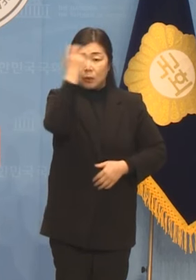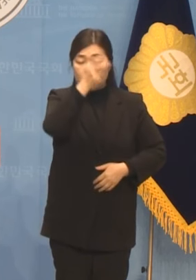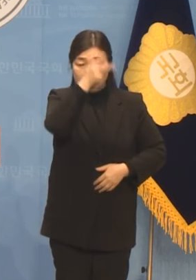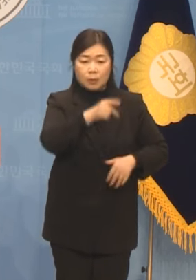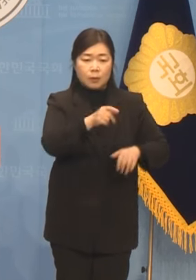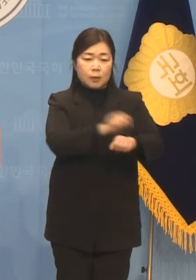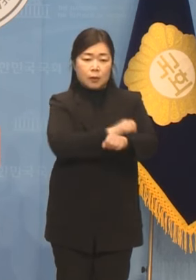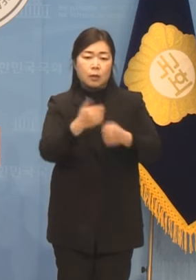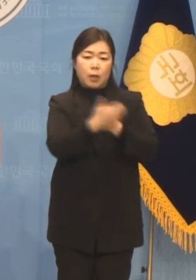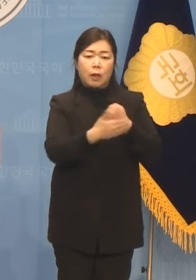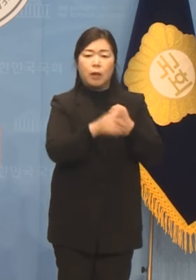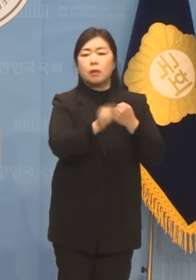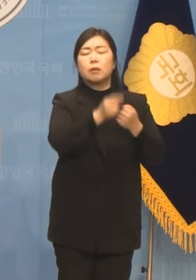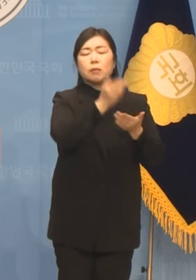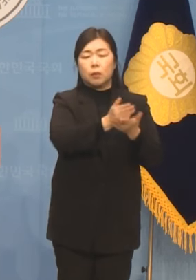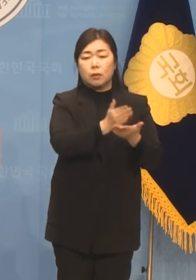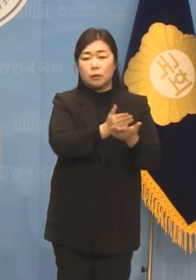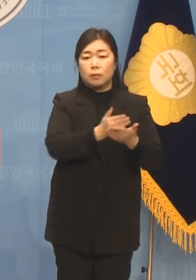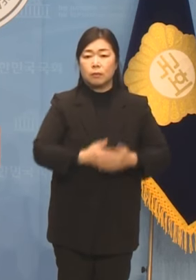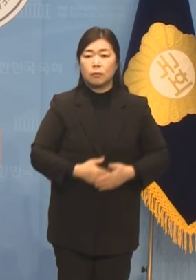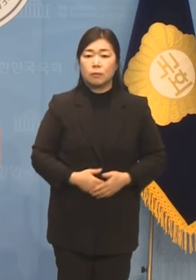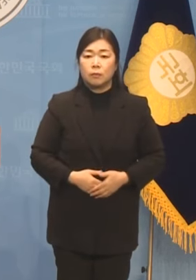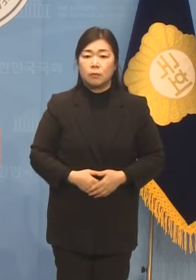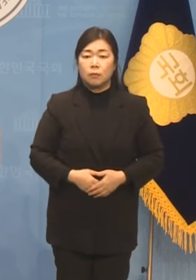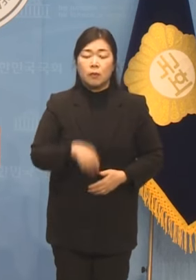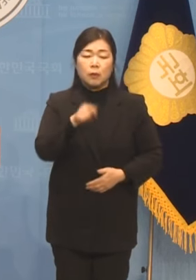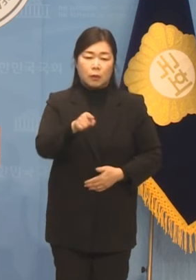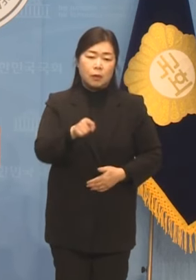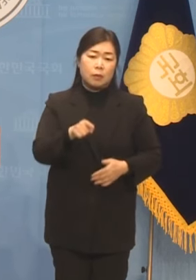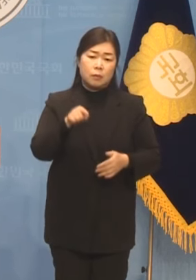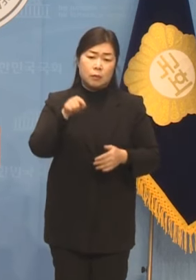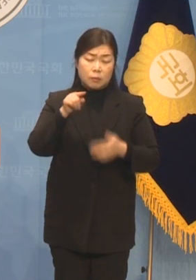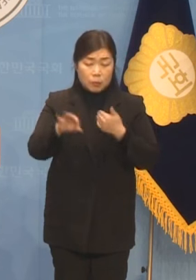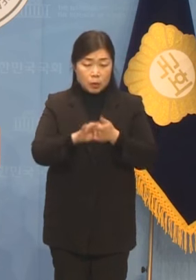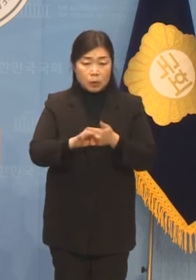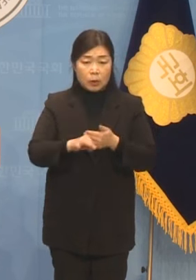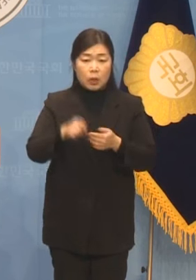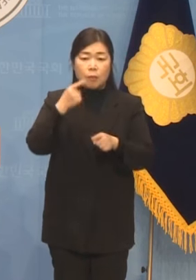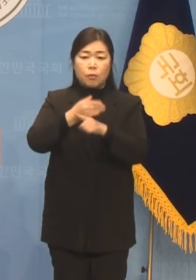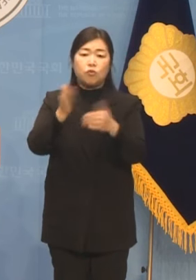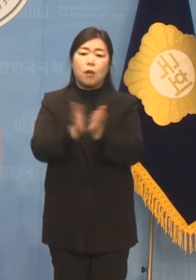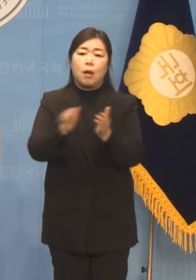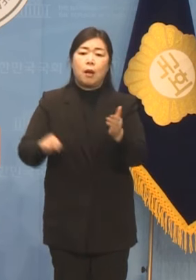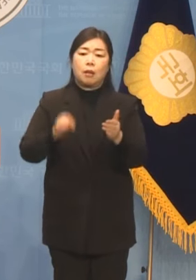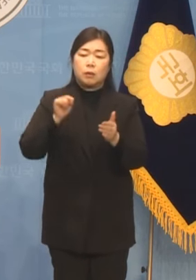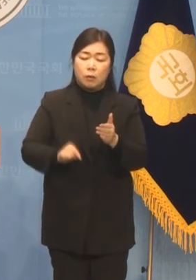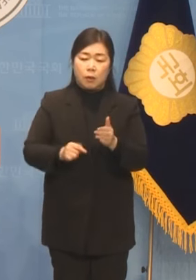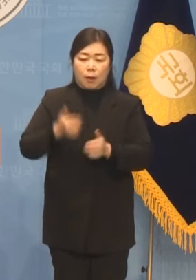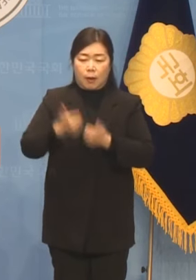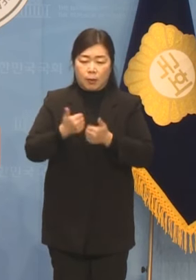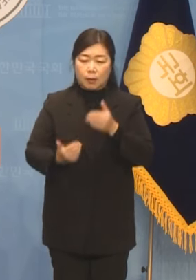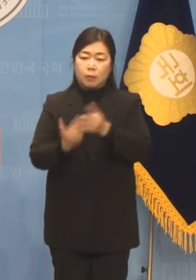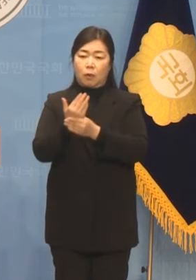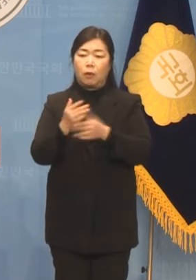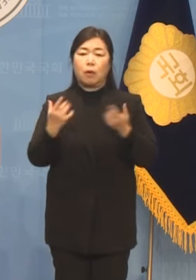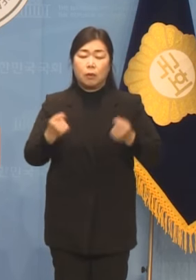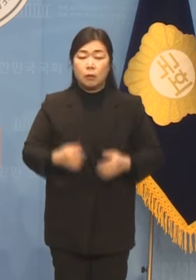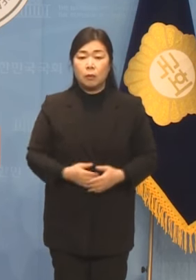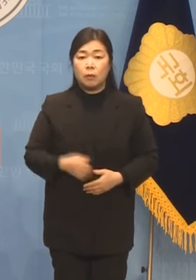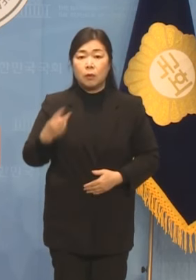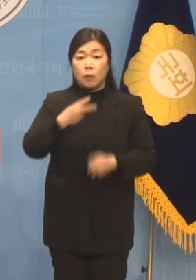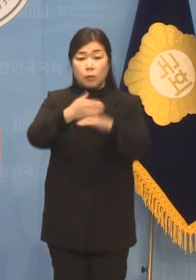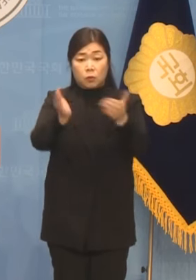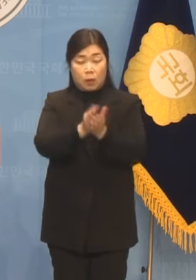결정은 민주당의 단결을 훼손하고 갈등과 분열을 조장하는 행위로 명백한 해당 행위라고